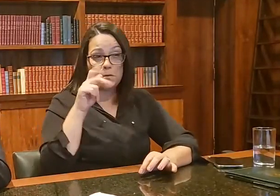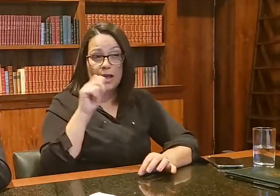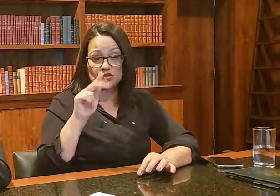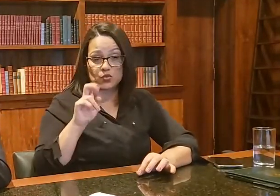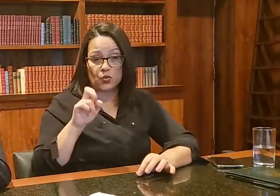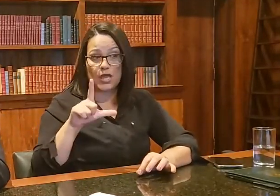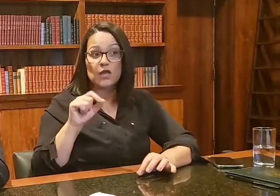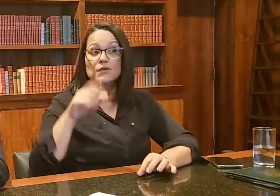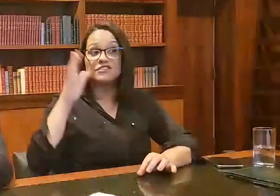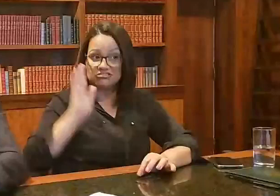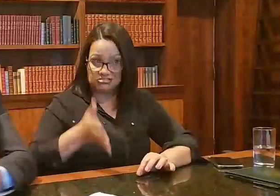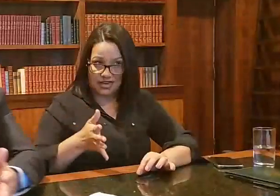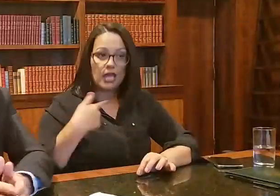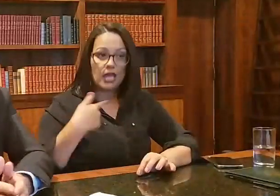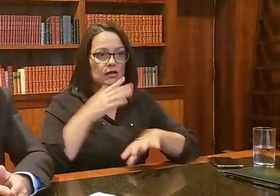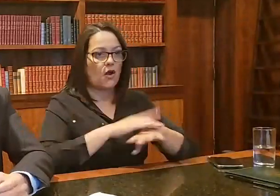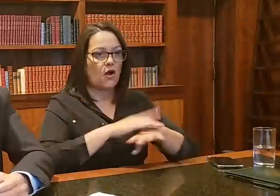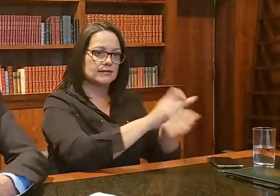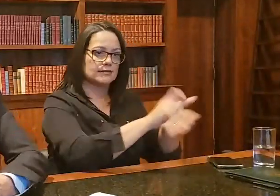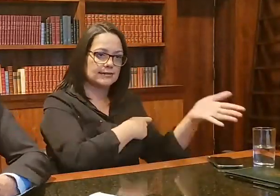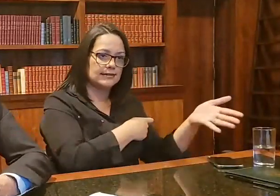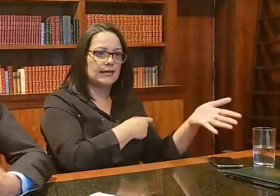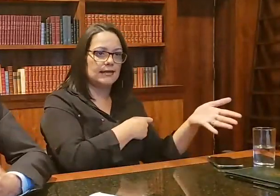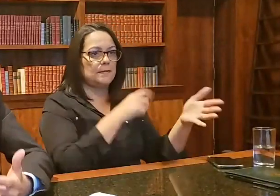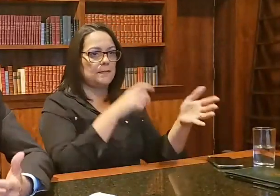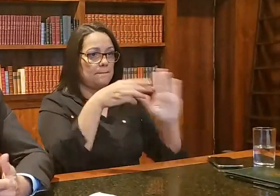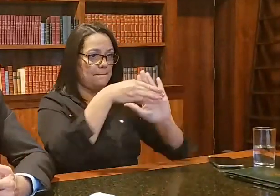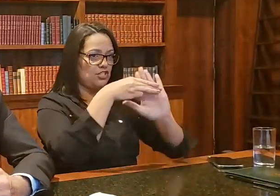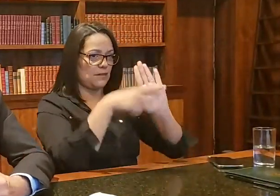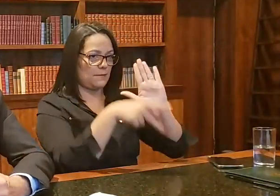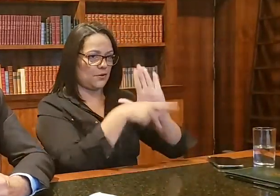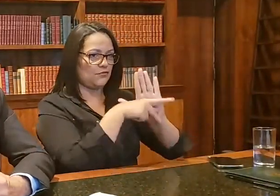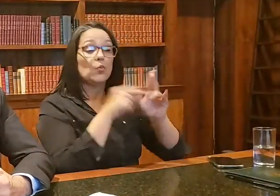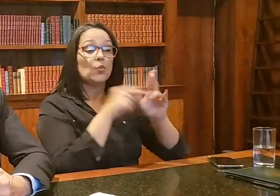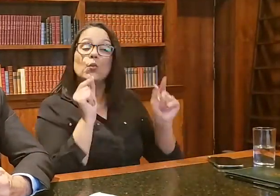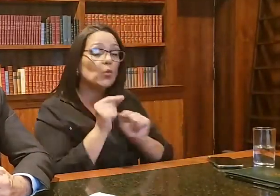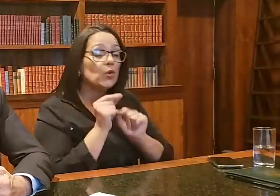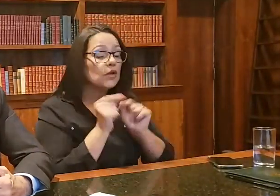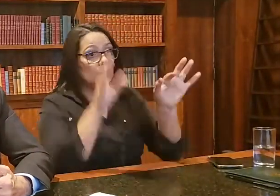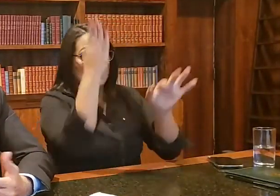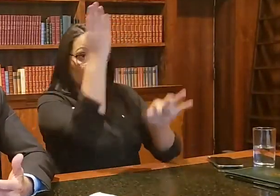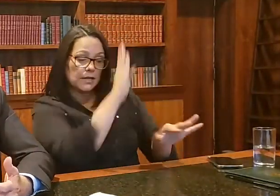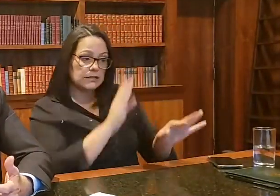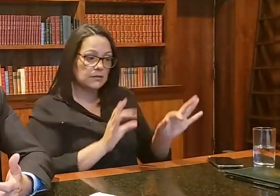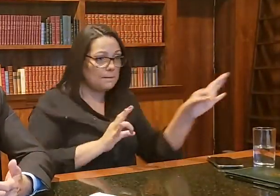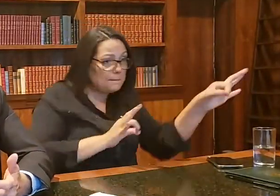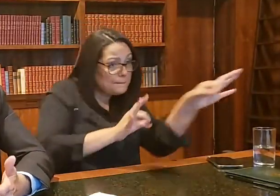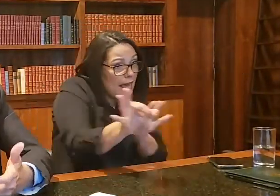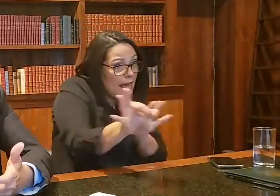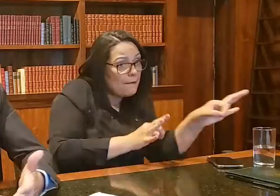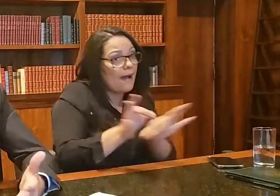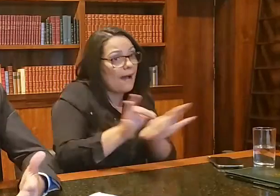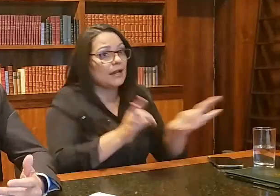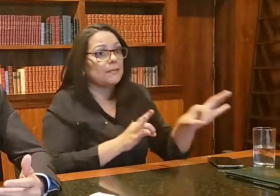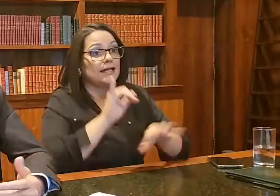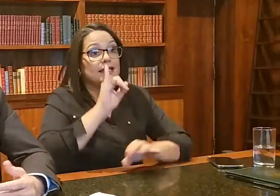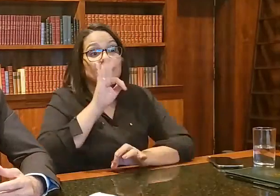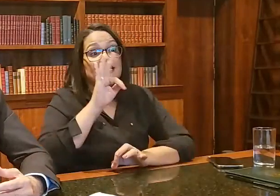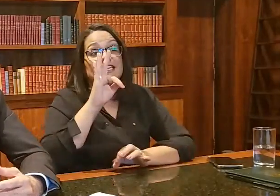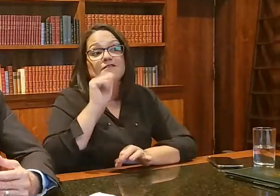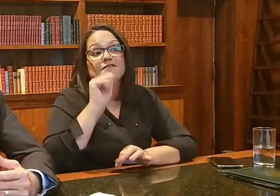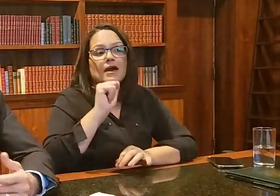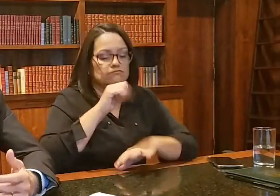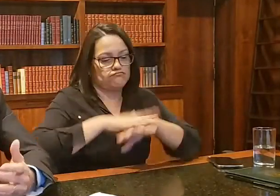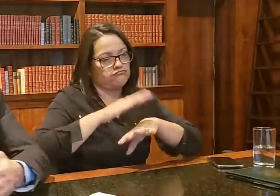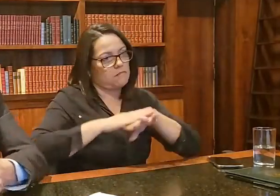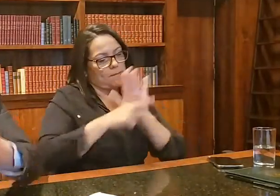provisória, eu assinei a medida provisória de modo que o Brasil então se preparasse para ter o IFA próprio e